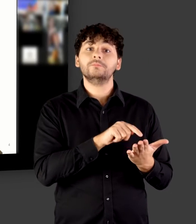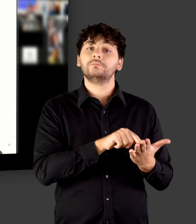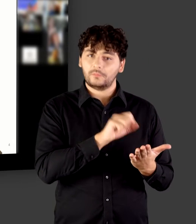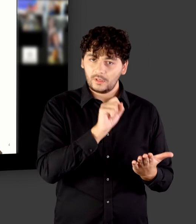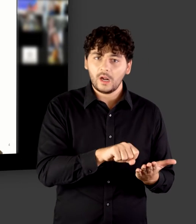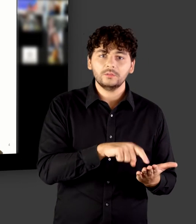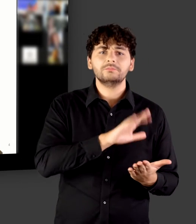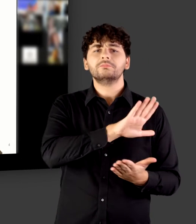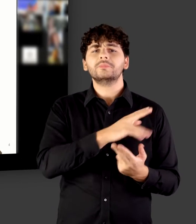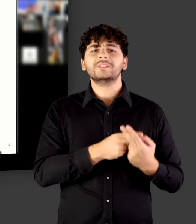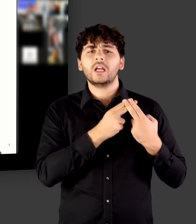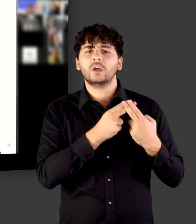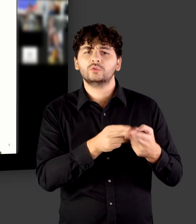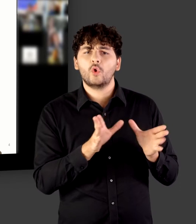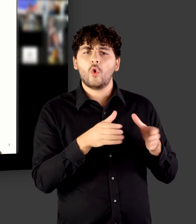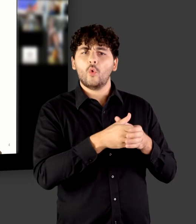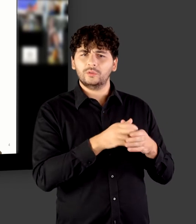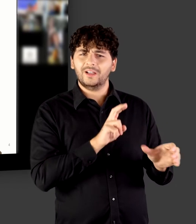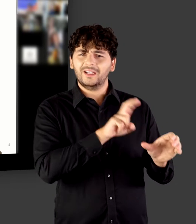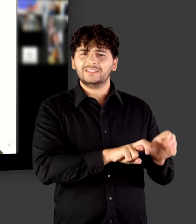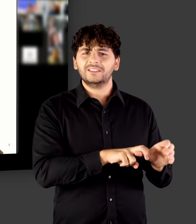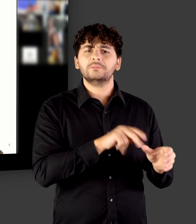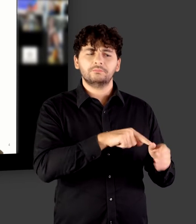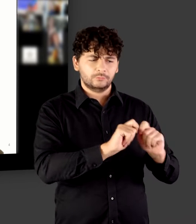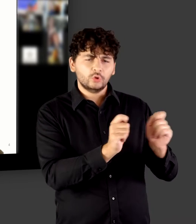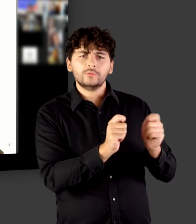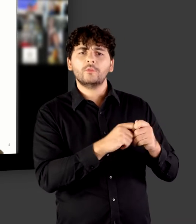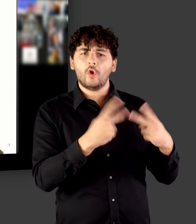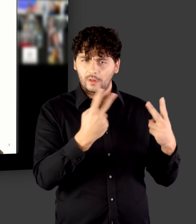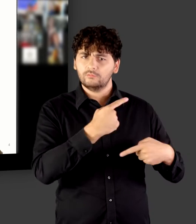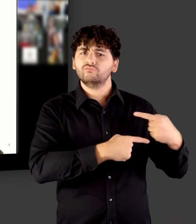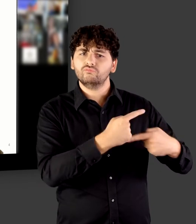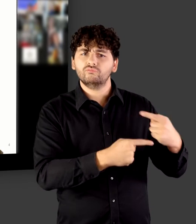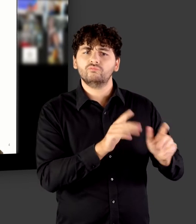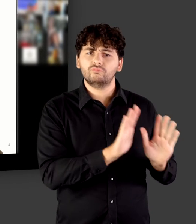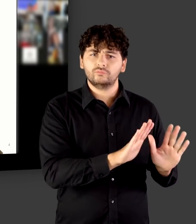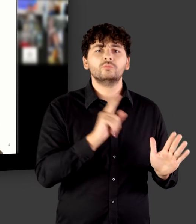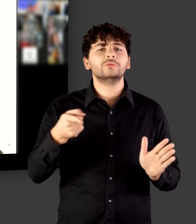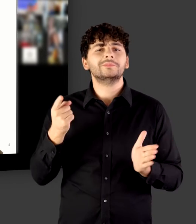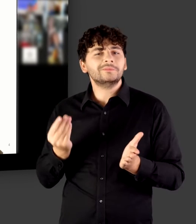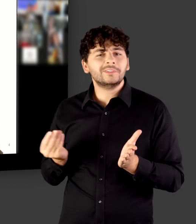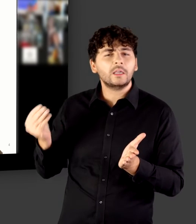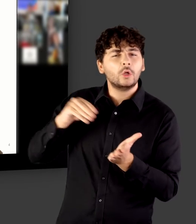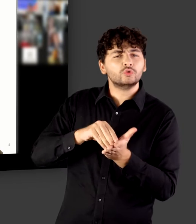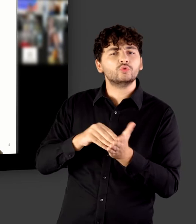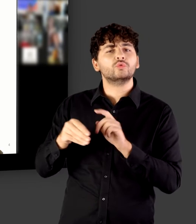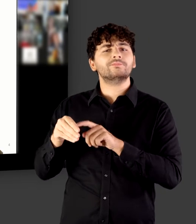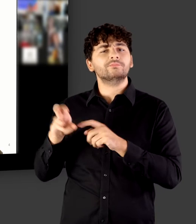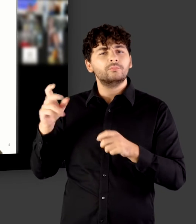den traditionellen Closed Access Zeitschriften. Bietet dann aber auch die Möglichkeit, eben nochmal Open Access zu